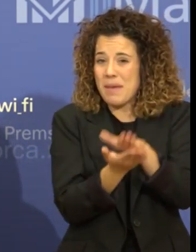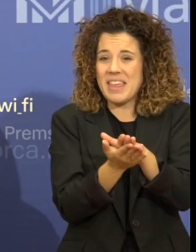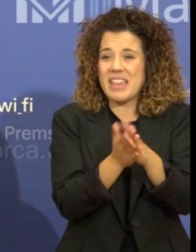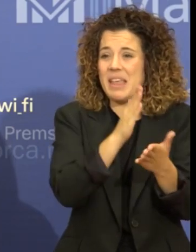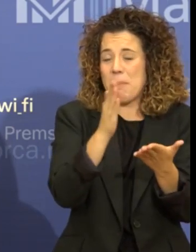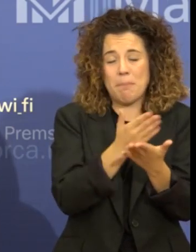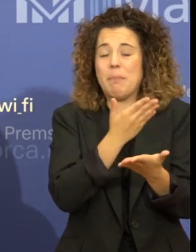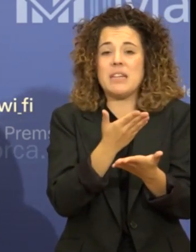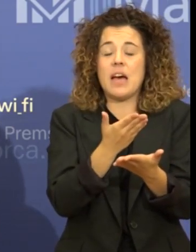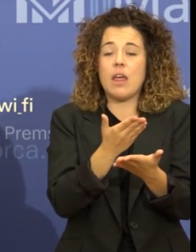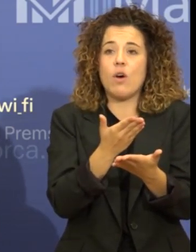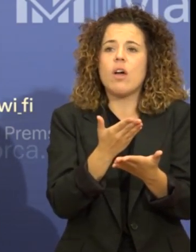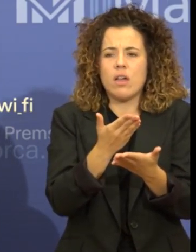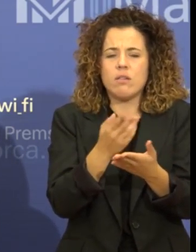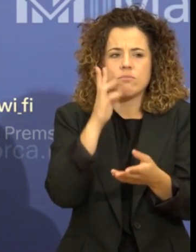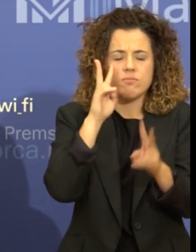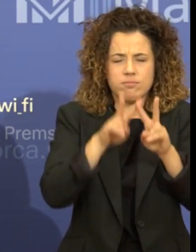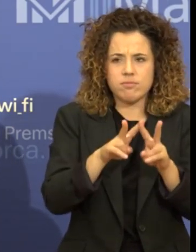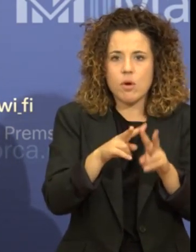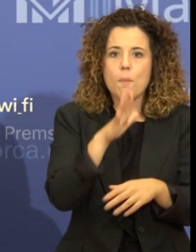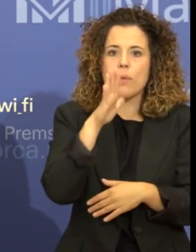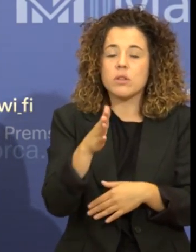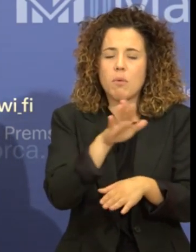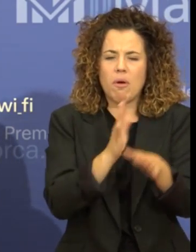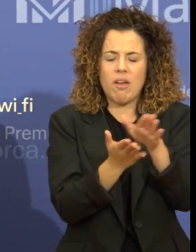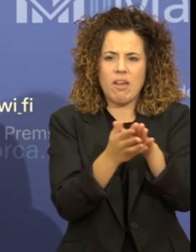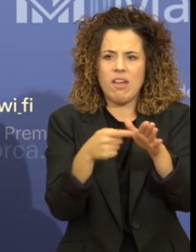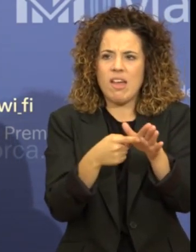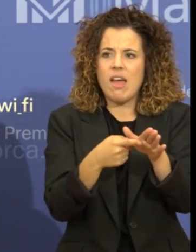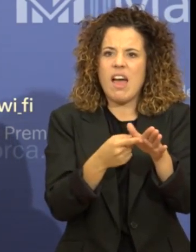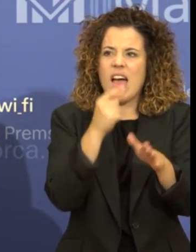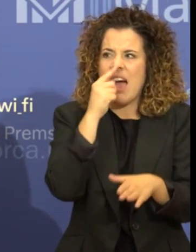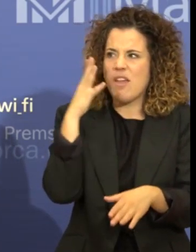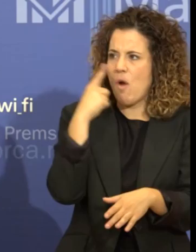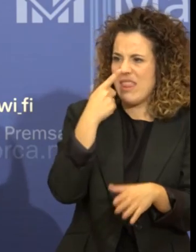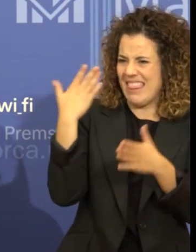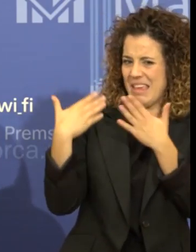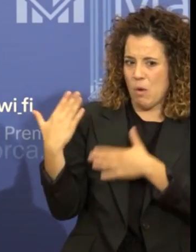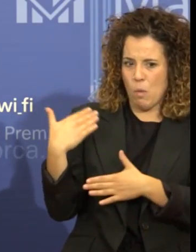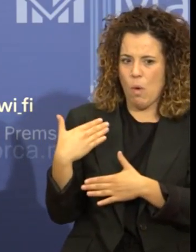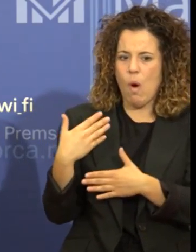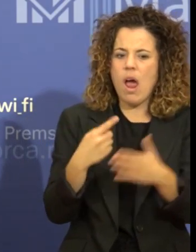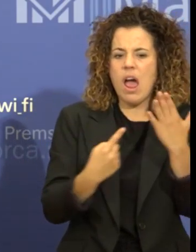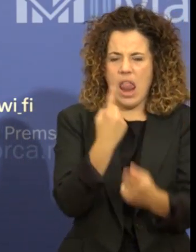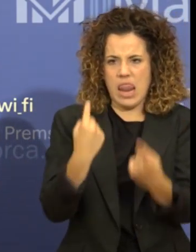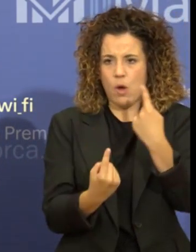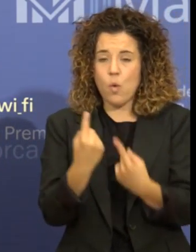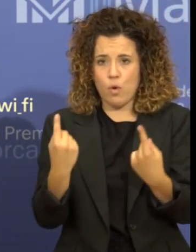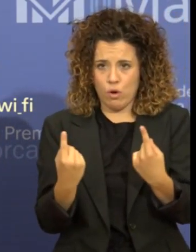sobretot perquè n'hi havia que tenien una sèrie d'anys que eren més antics i també perquè la llei